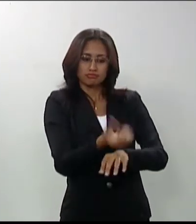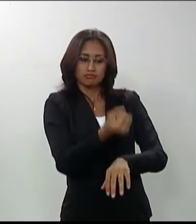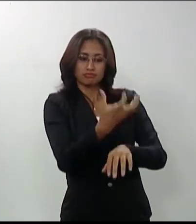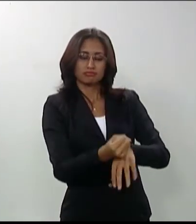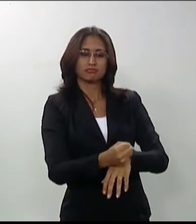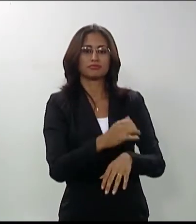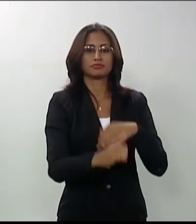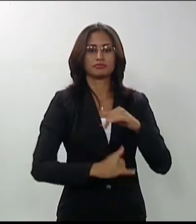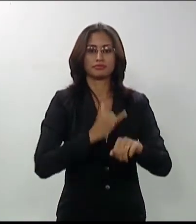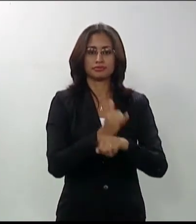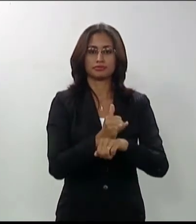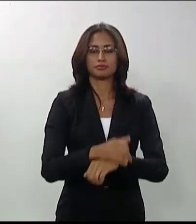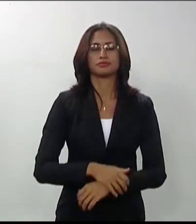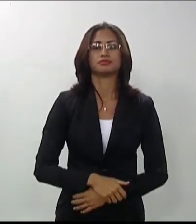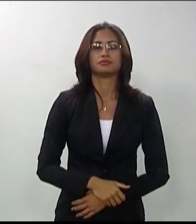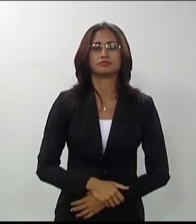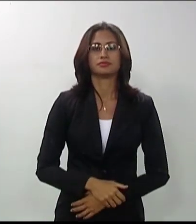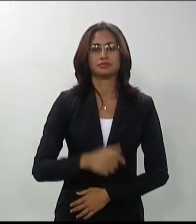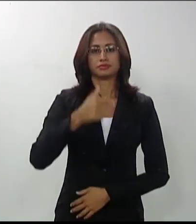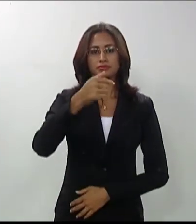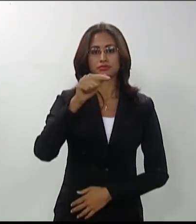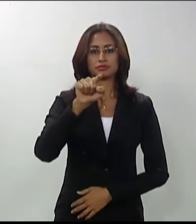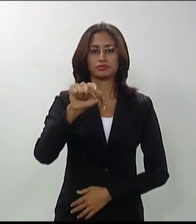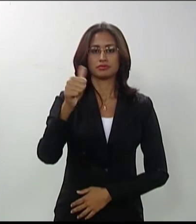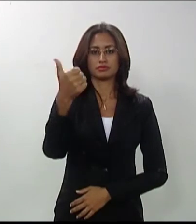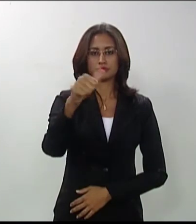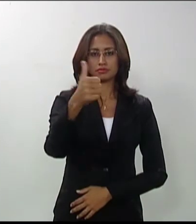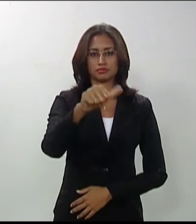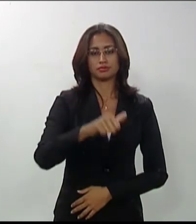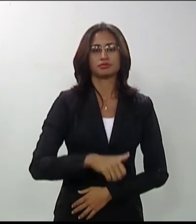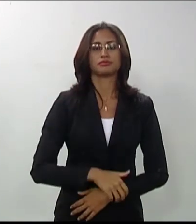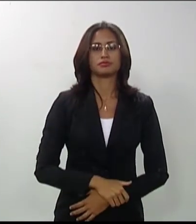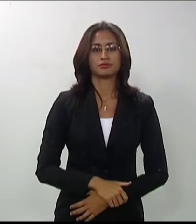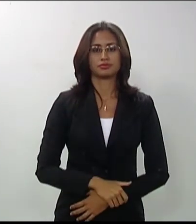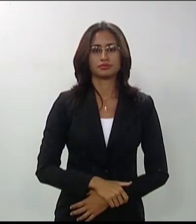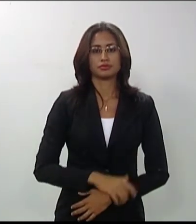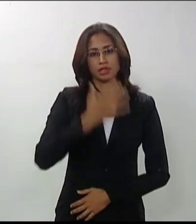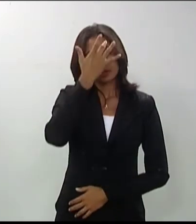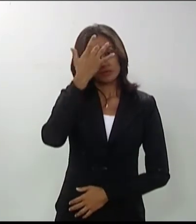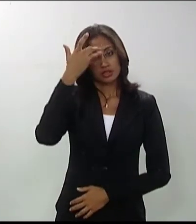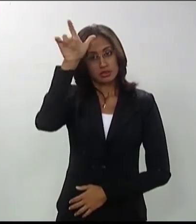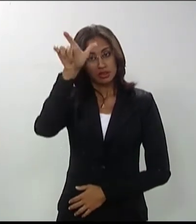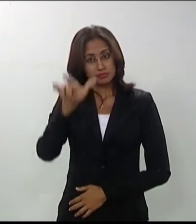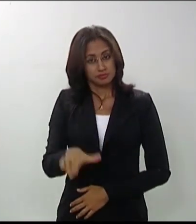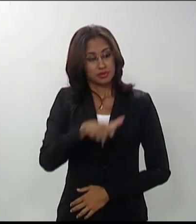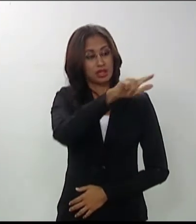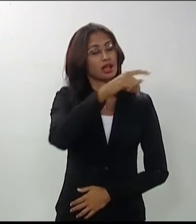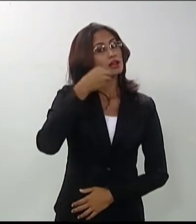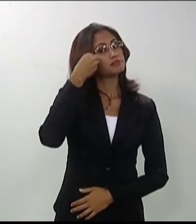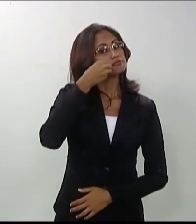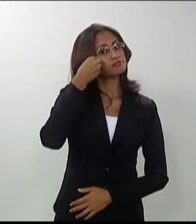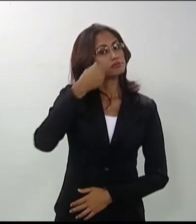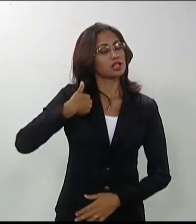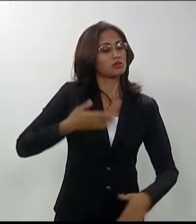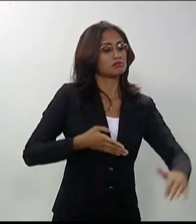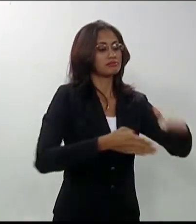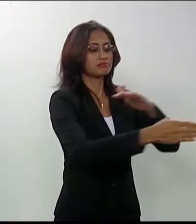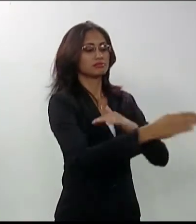será divulgado no dia 7 de fevereiro de 2013 através de edital disponibilizado no endereço eletrônico da Comperve